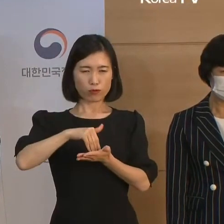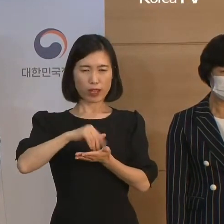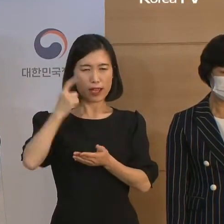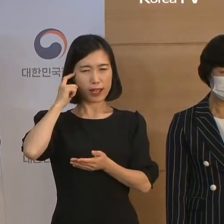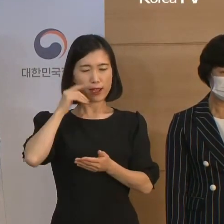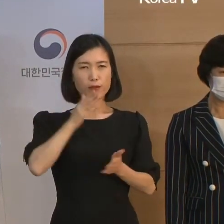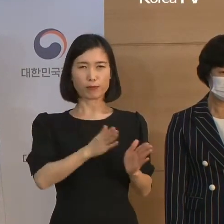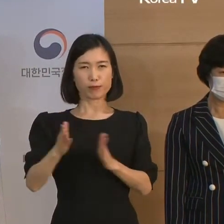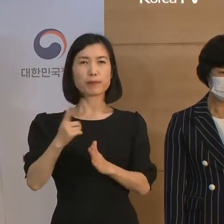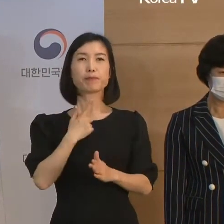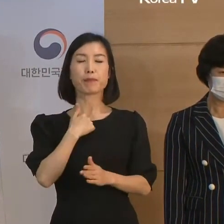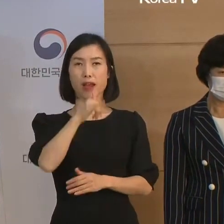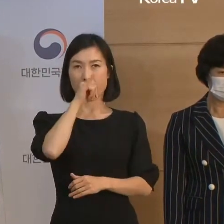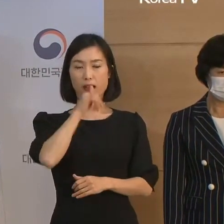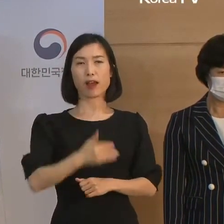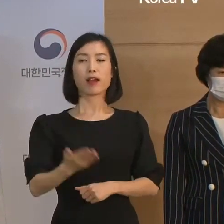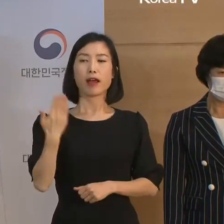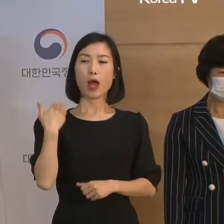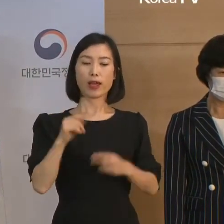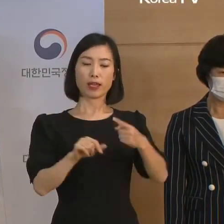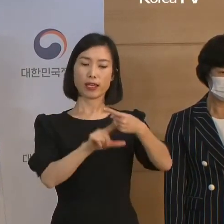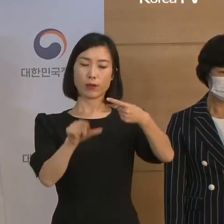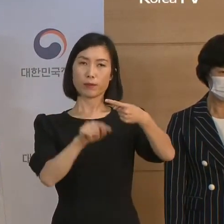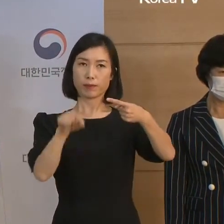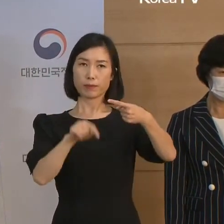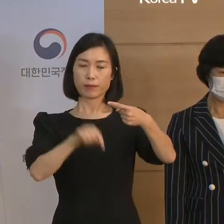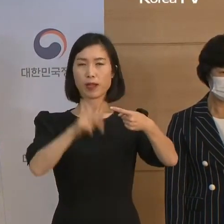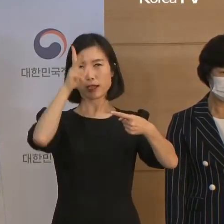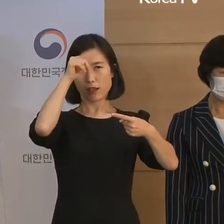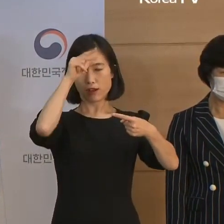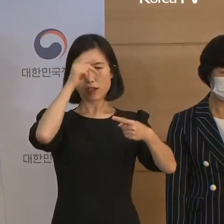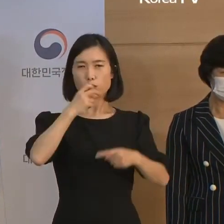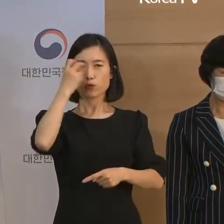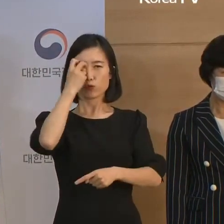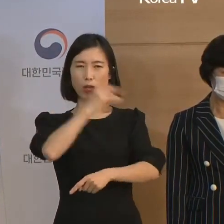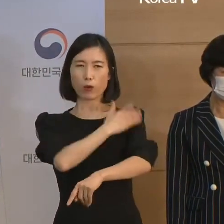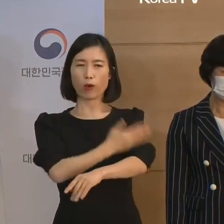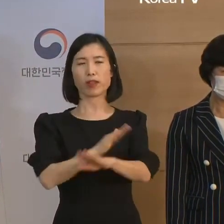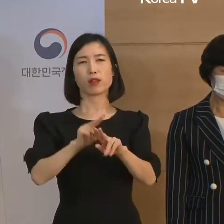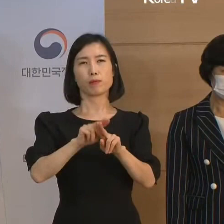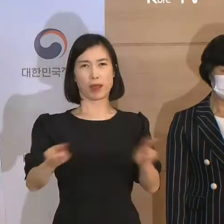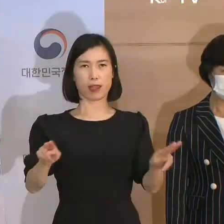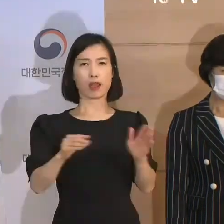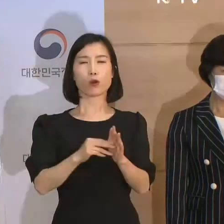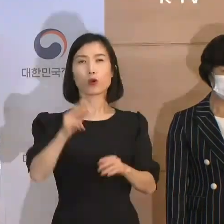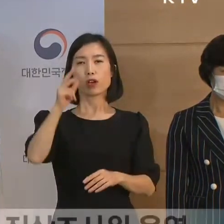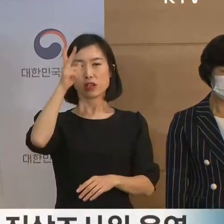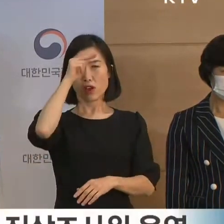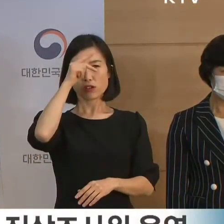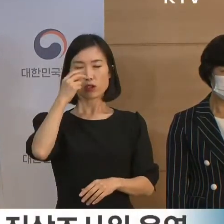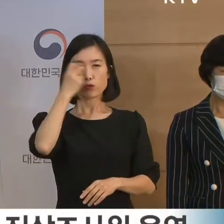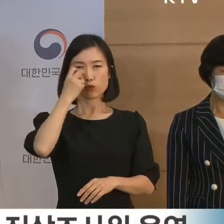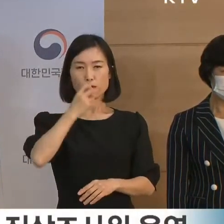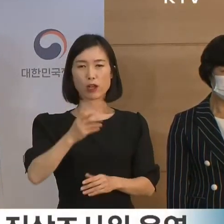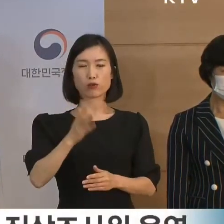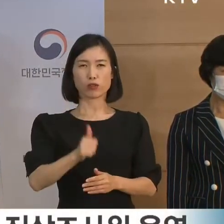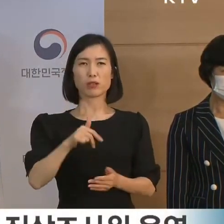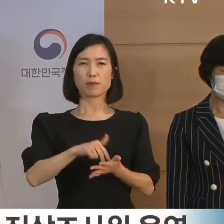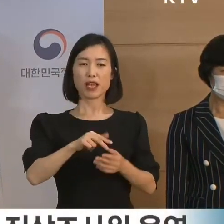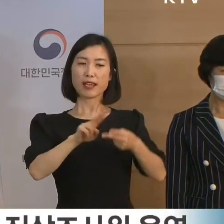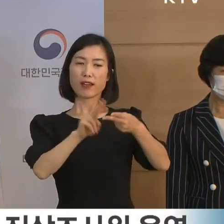지난 1월에는 검사의 수사 지휘를 폐지하고 경찰을 수사 주체로 인정한